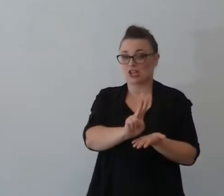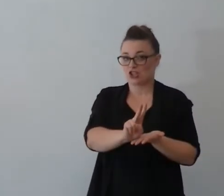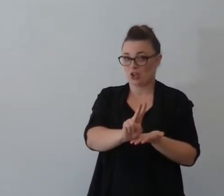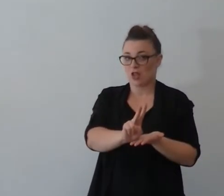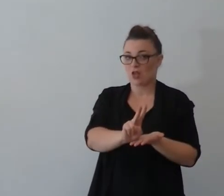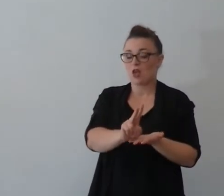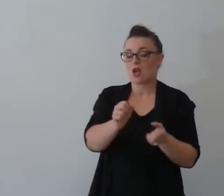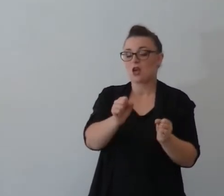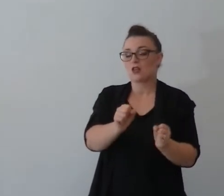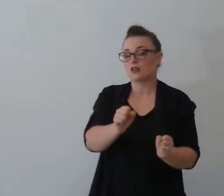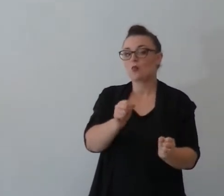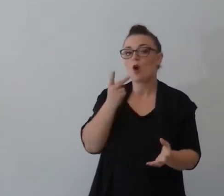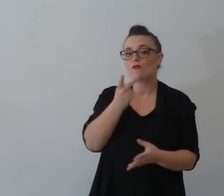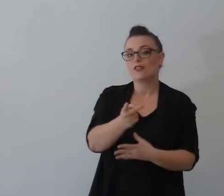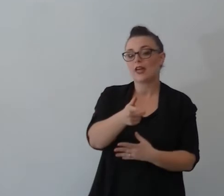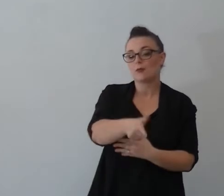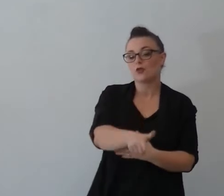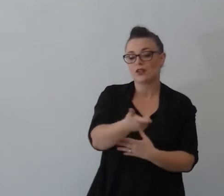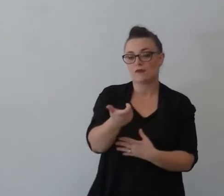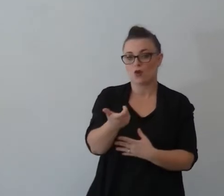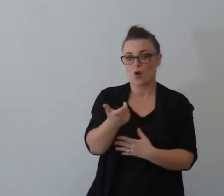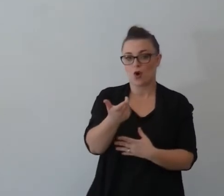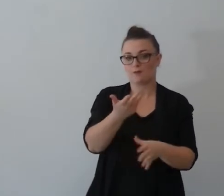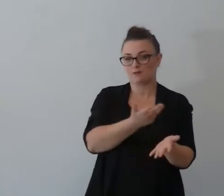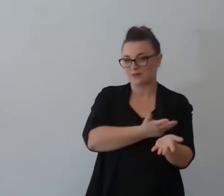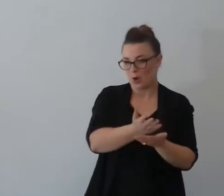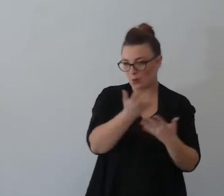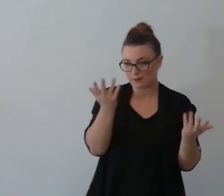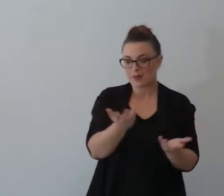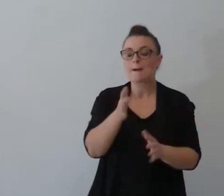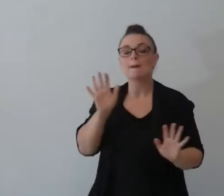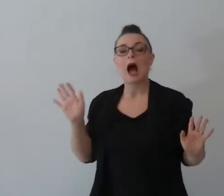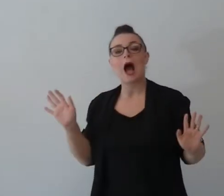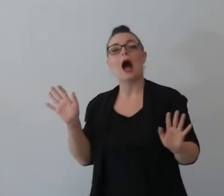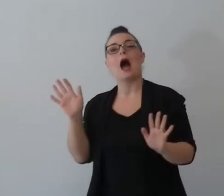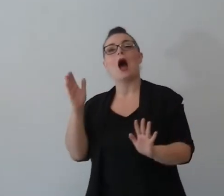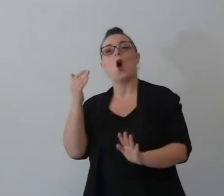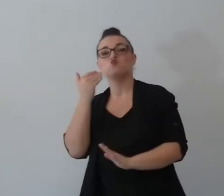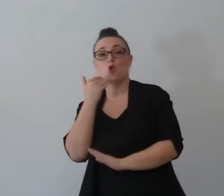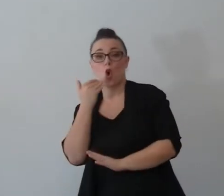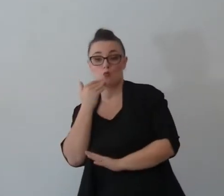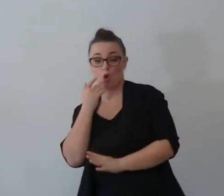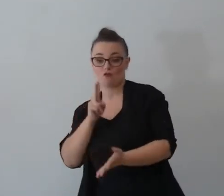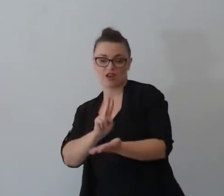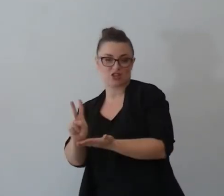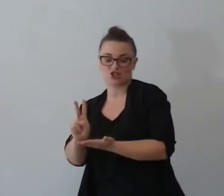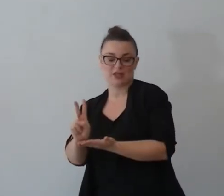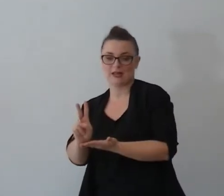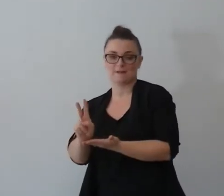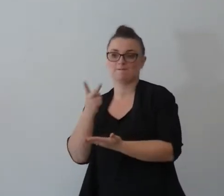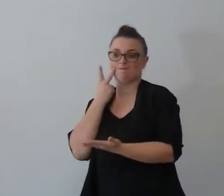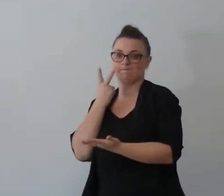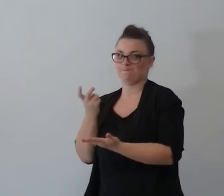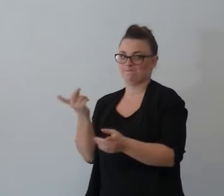e era possibile ancora ma non era possibile stabilire la virginità su un uomo aveva stato racconti prima